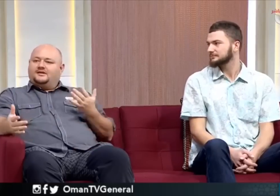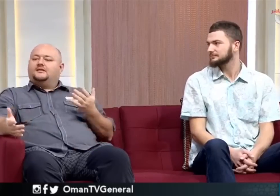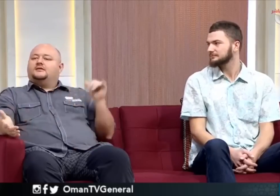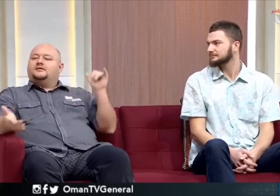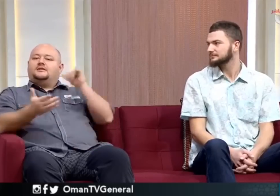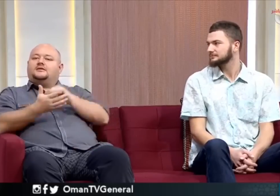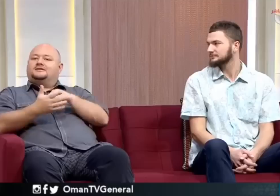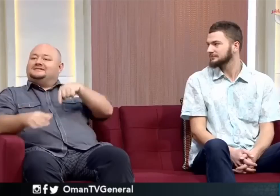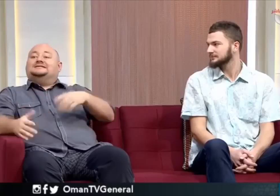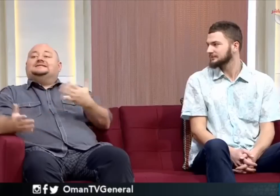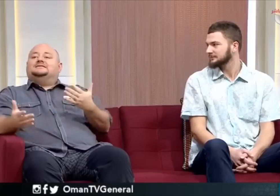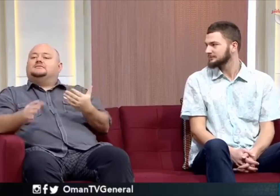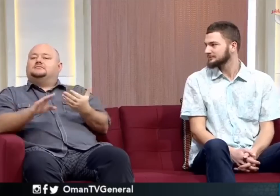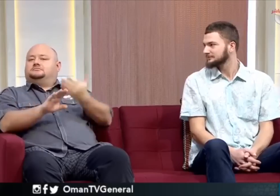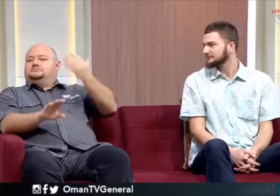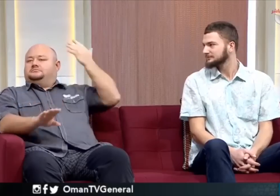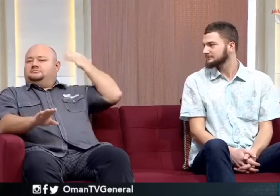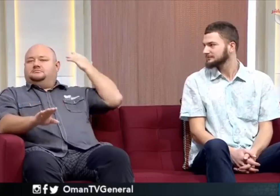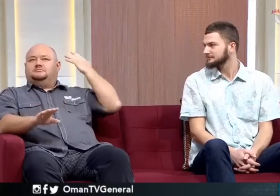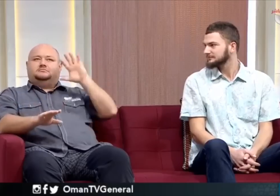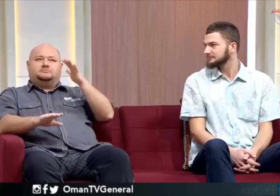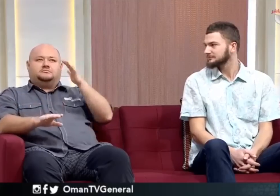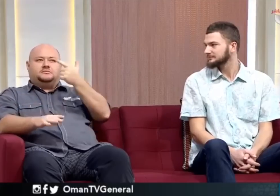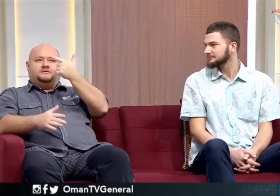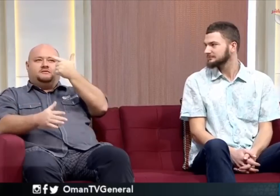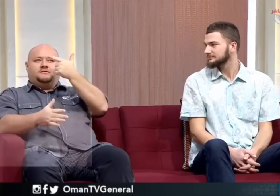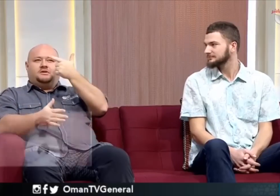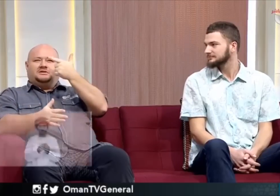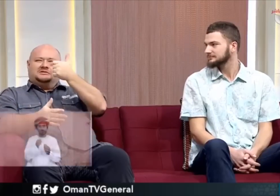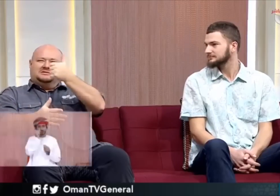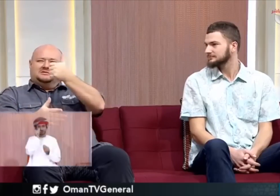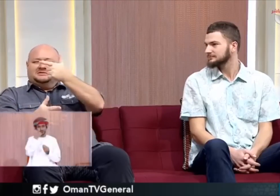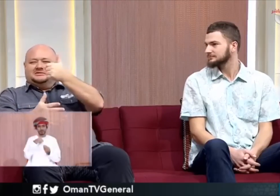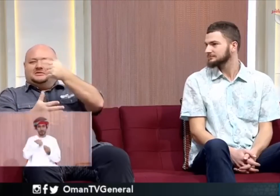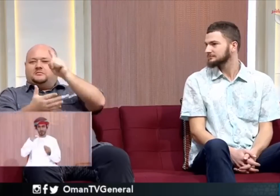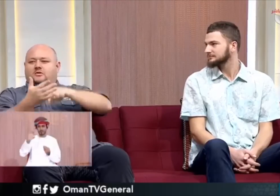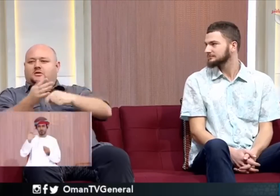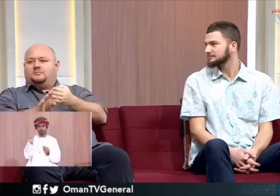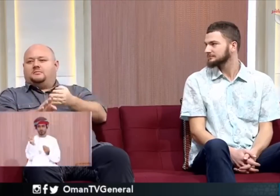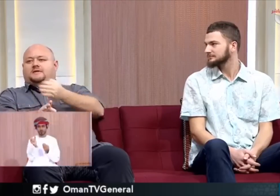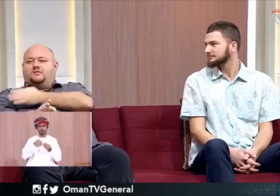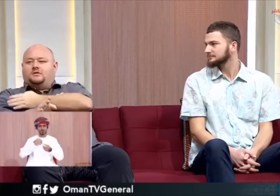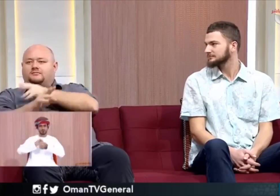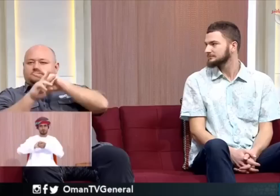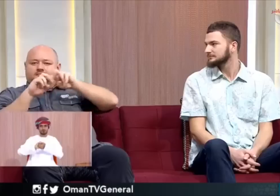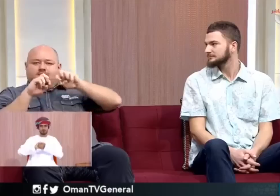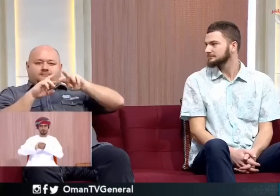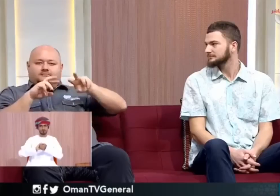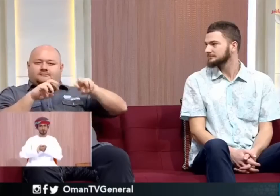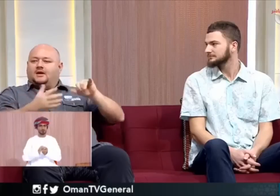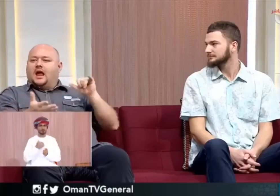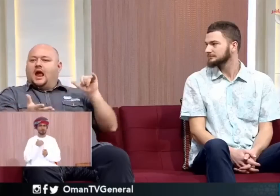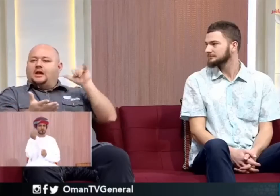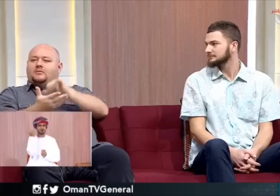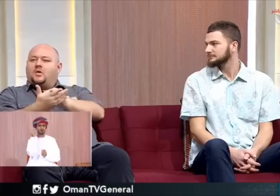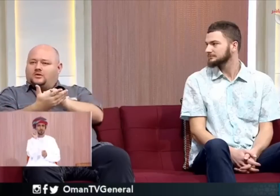أنا وزميدي جون من حوالي يعني شهرين ثلاثة حاولنا